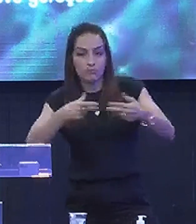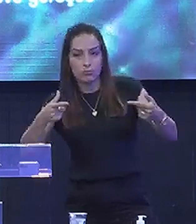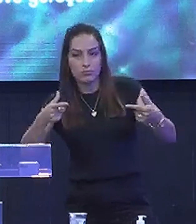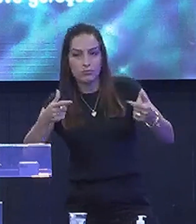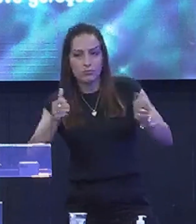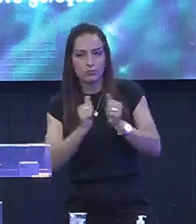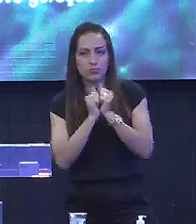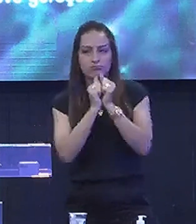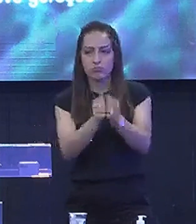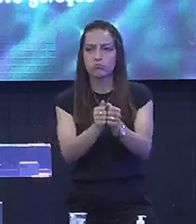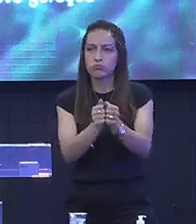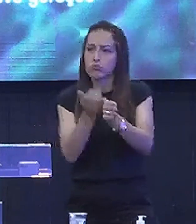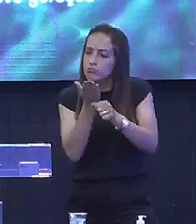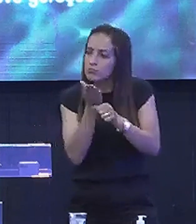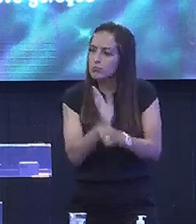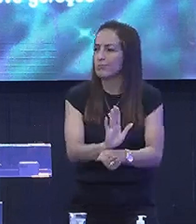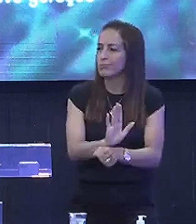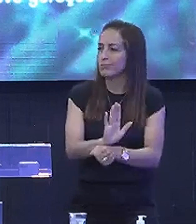Cooperam